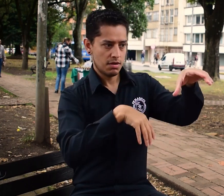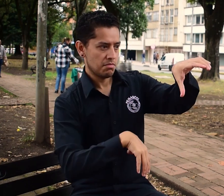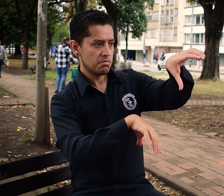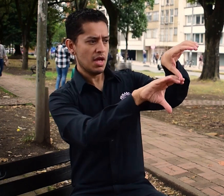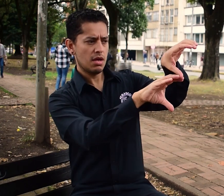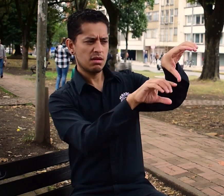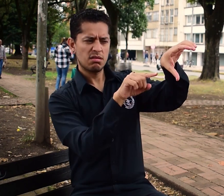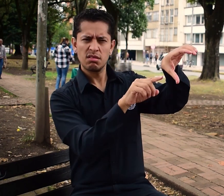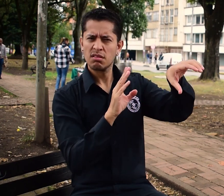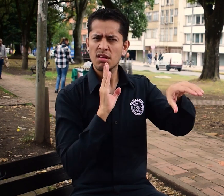siguientes invitados.